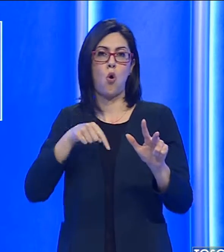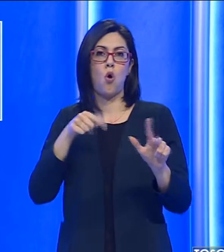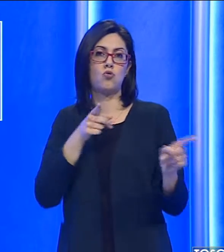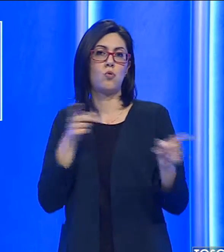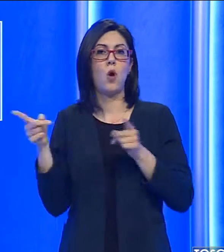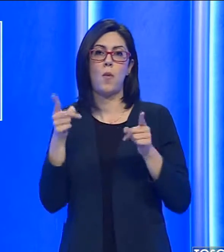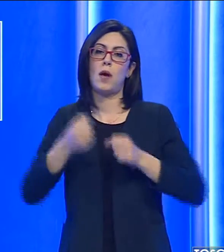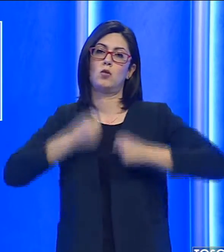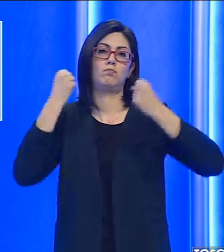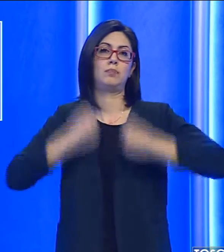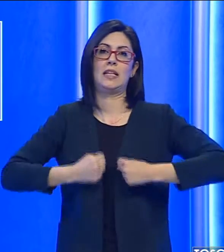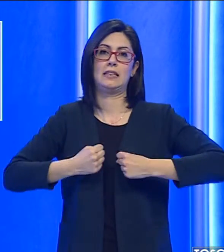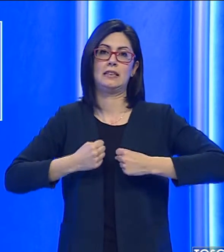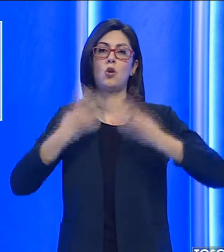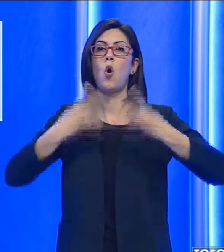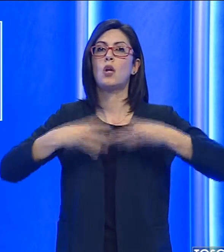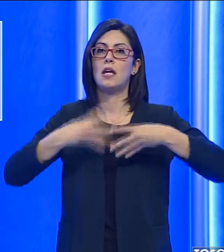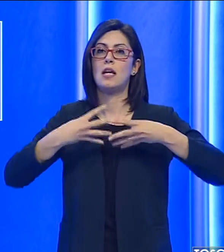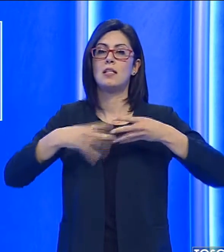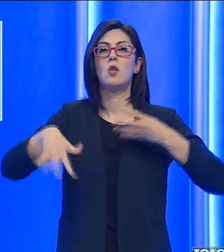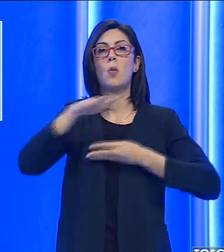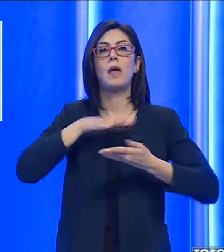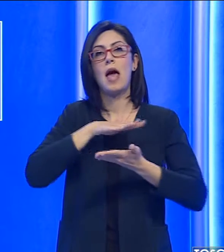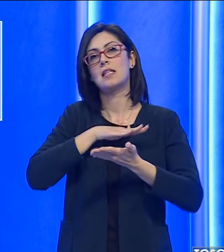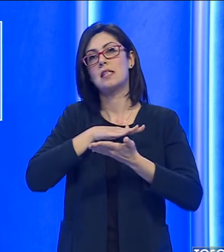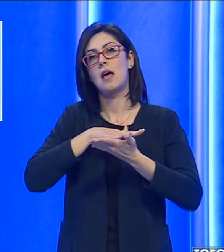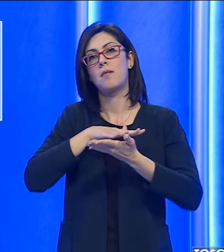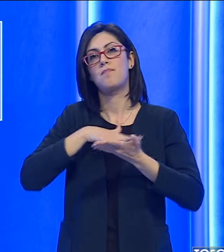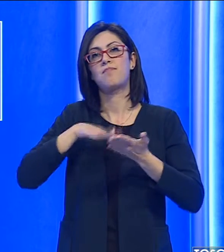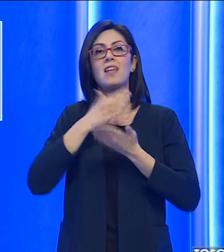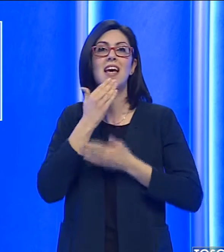corso di un presidio organizzato in piazza Santa Maria Novella.